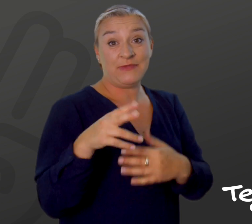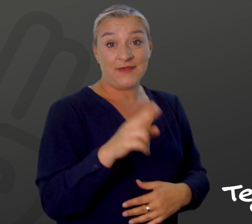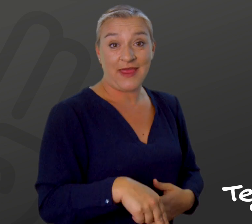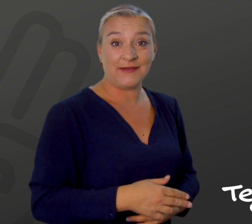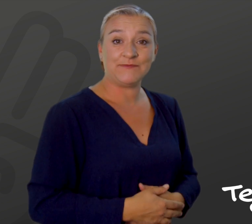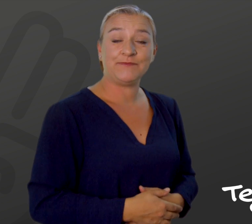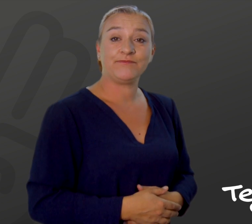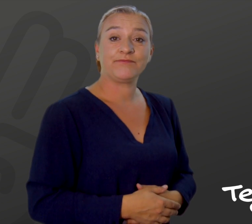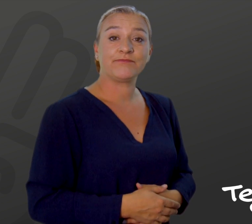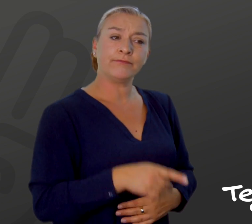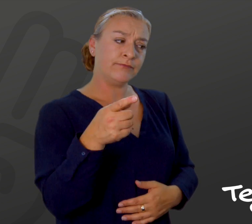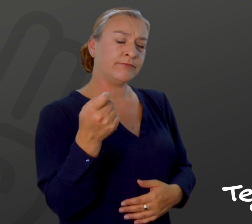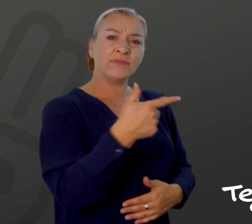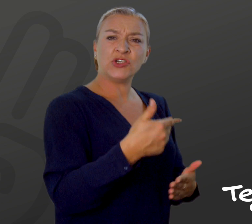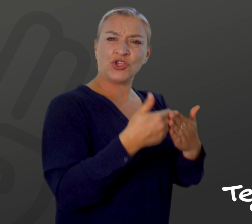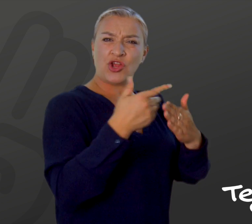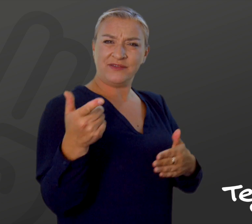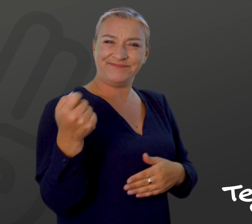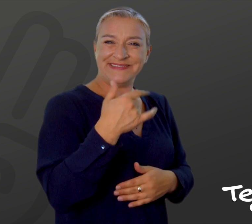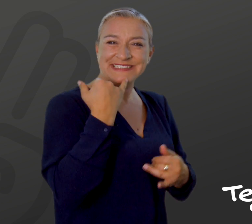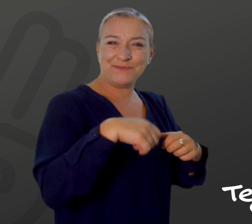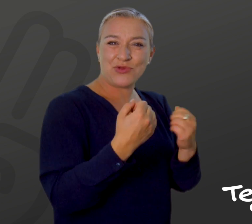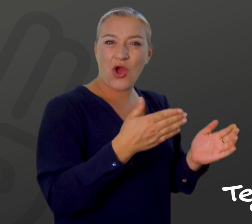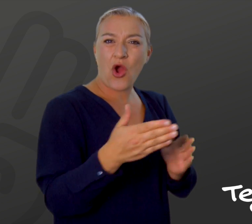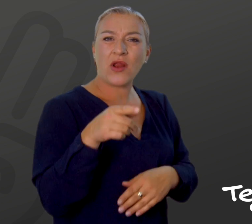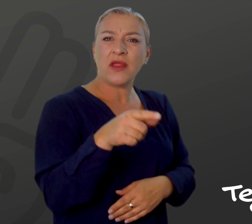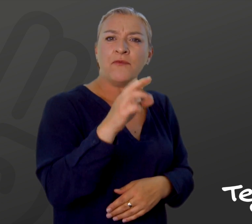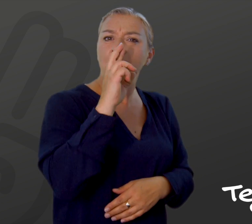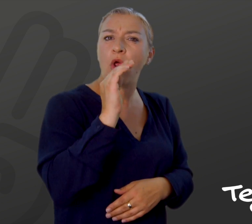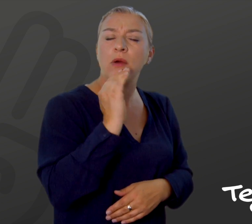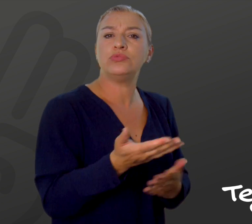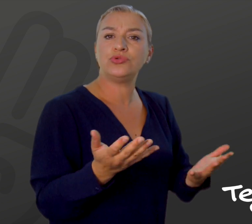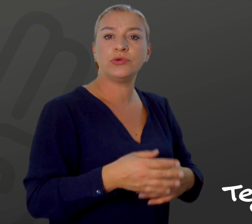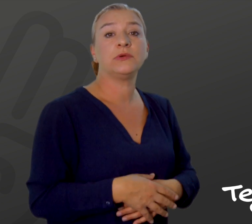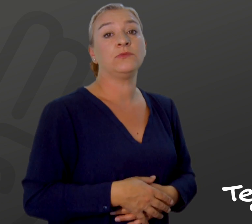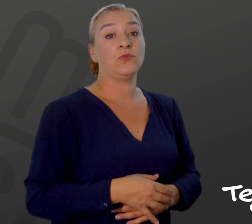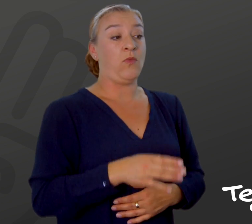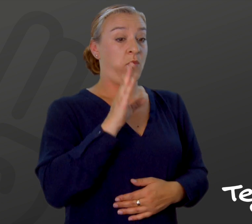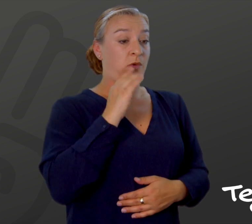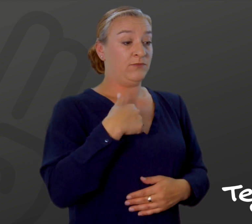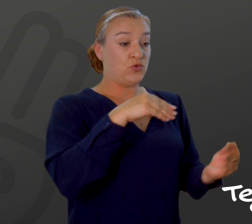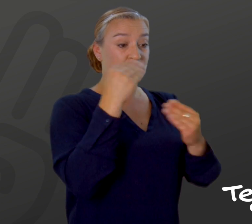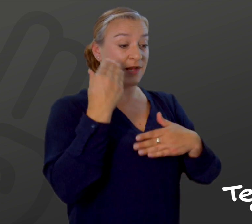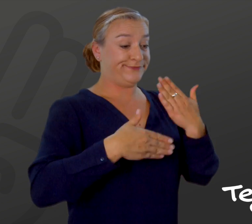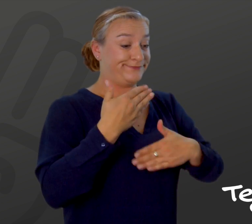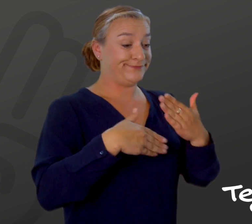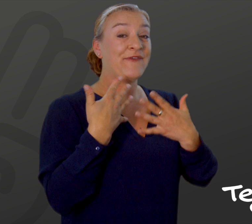Ansættelse kan ske i både private og offentlige virksomheder, og støtteordningen kan bruges umiddelbart efter at personen er blevet